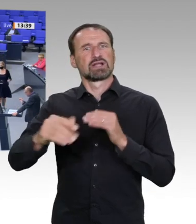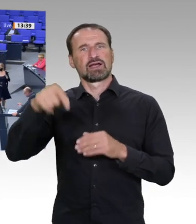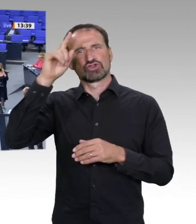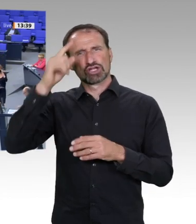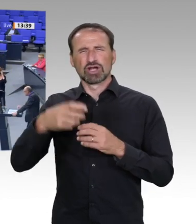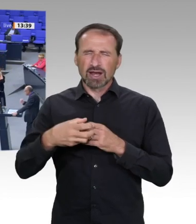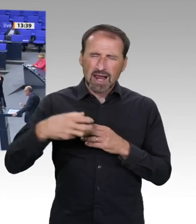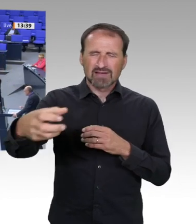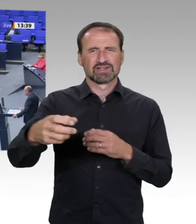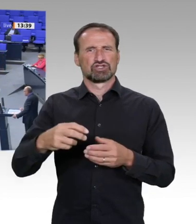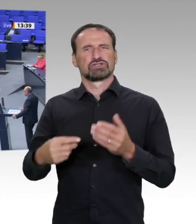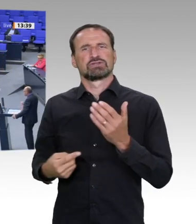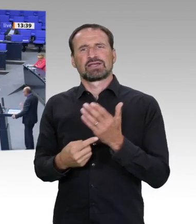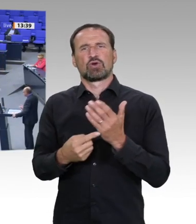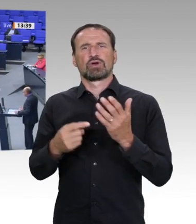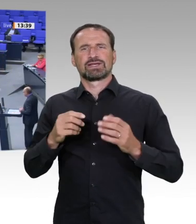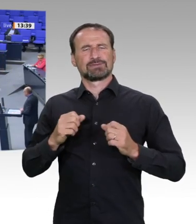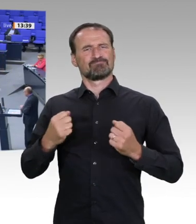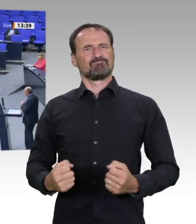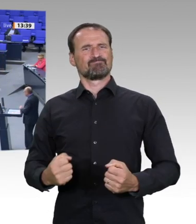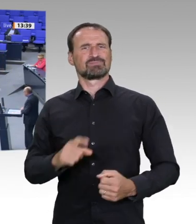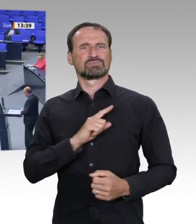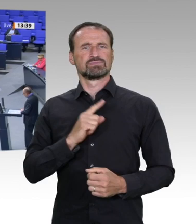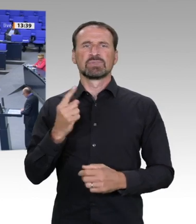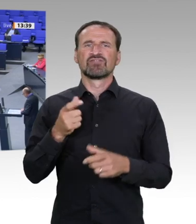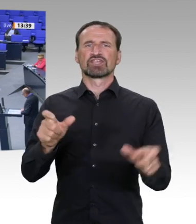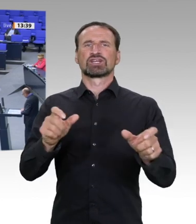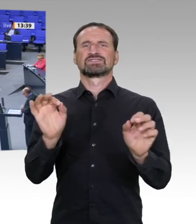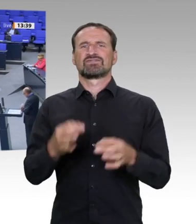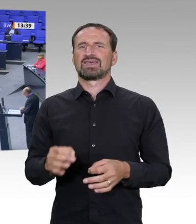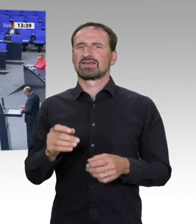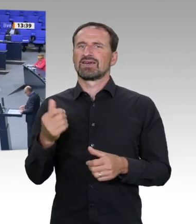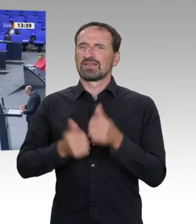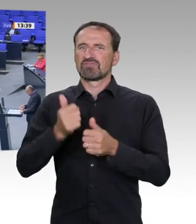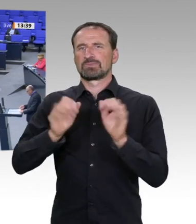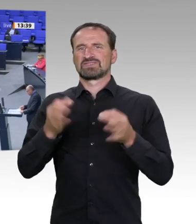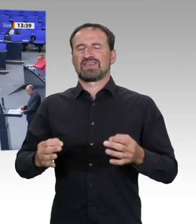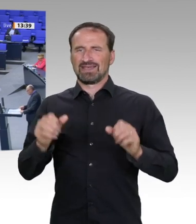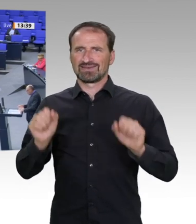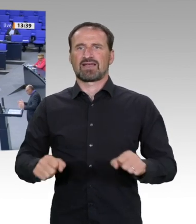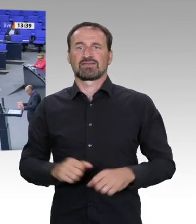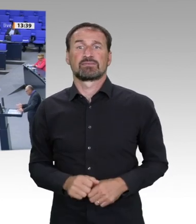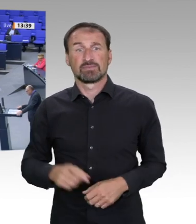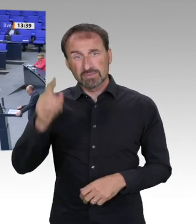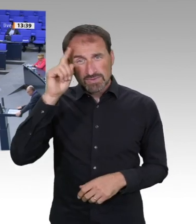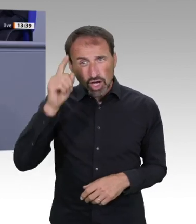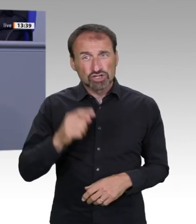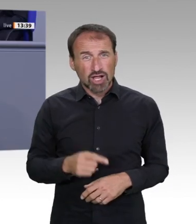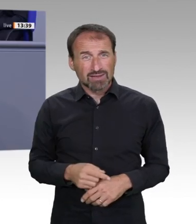Wissen, wie Zukunft geht. Das ist das Motto der neuen FONA-Strategie. Damit treten wir an, um Impulse für eine